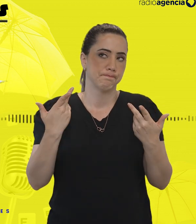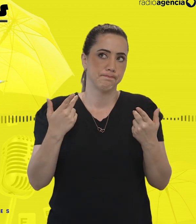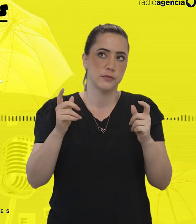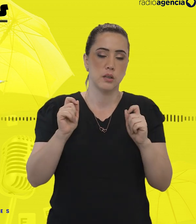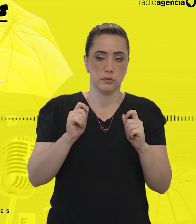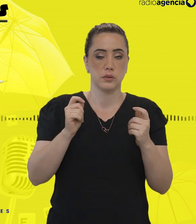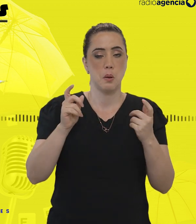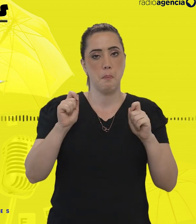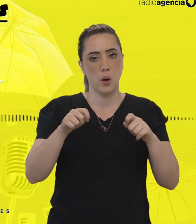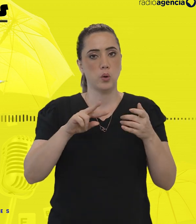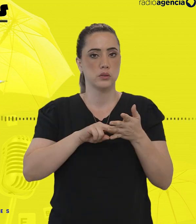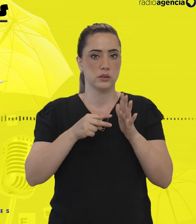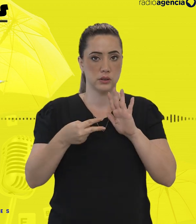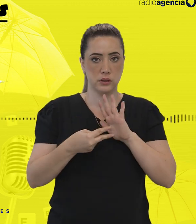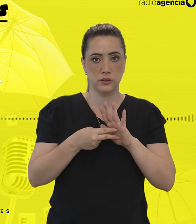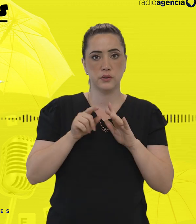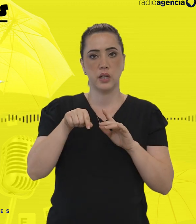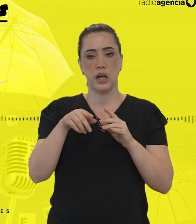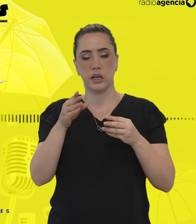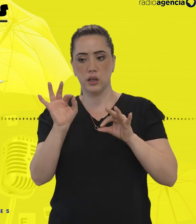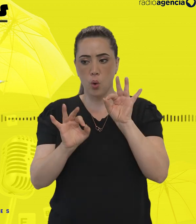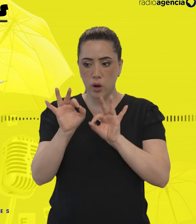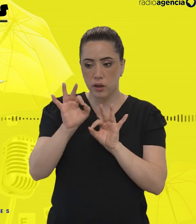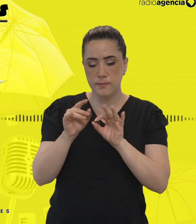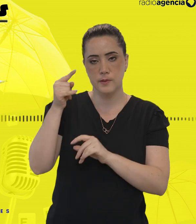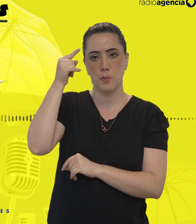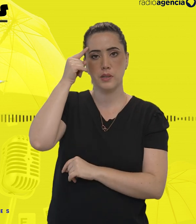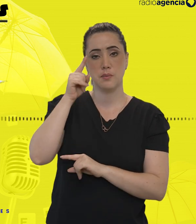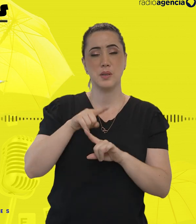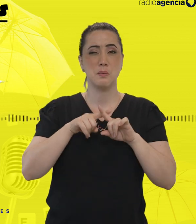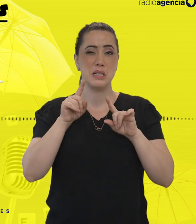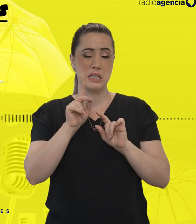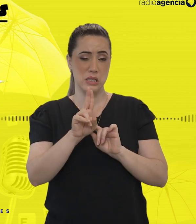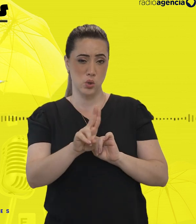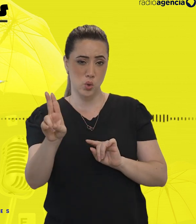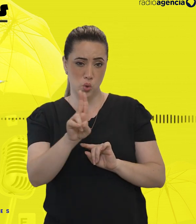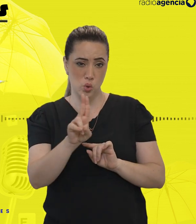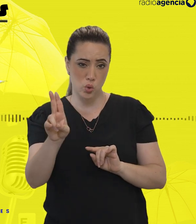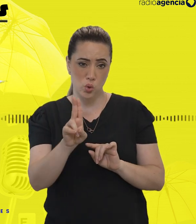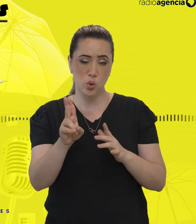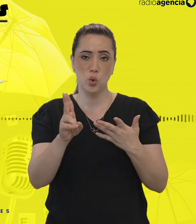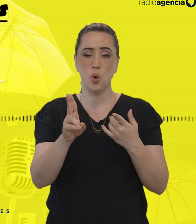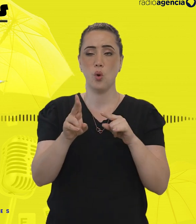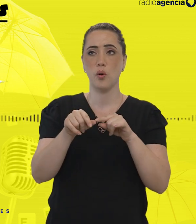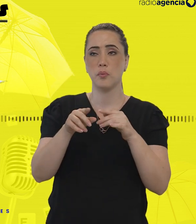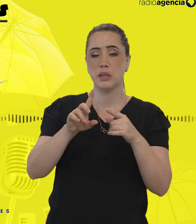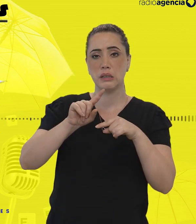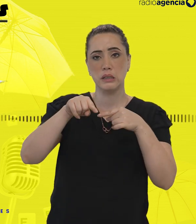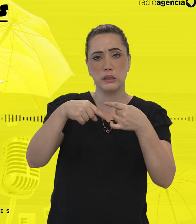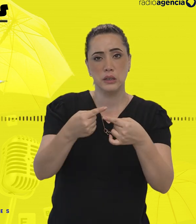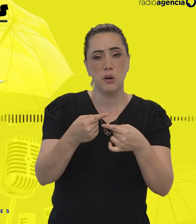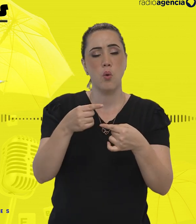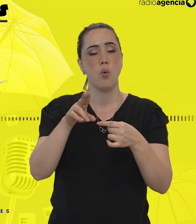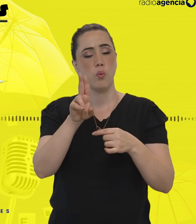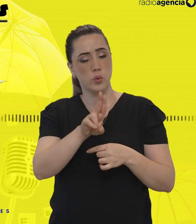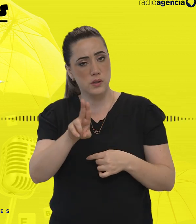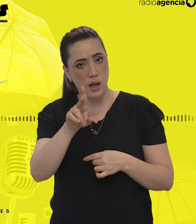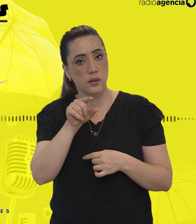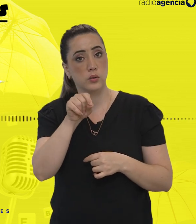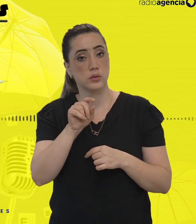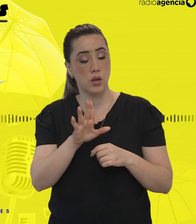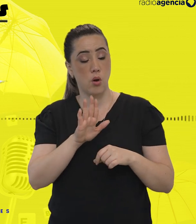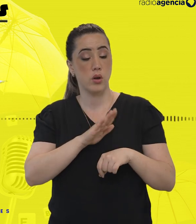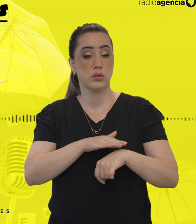organizar as coisas. Só que esses rótulos costumam ser opacos. Mais úteis na hora de um laudo médico ou de identificar um medicamento.